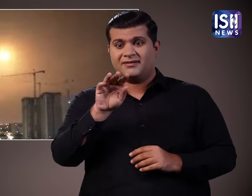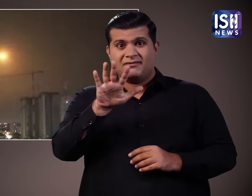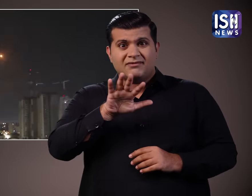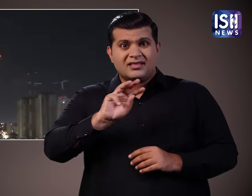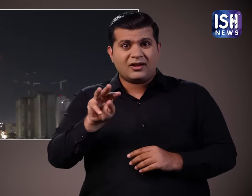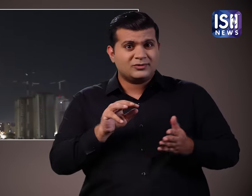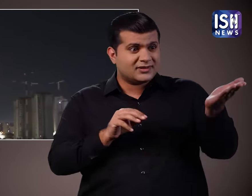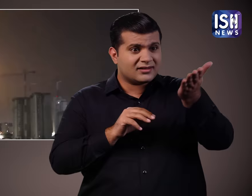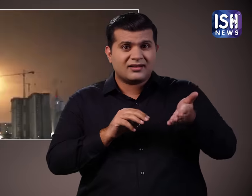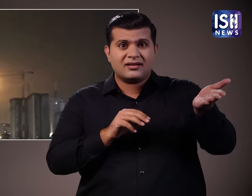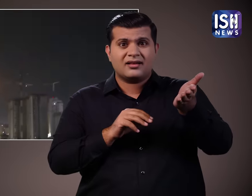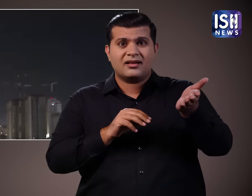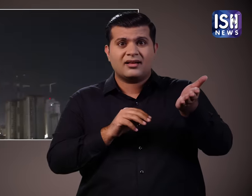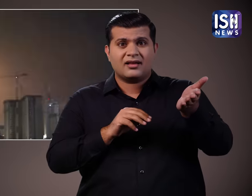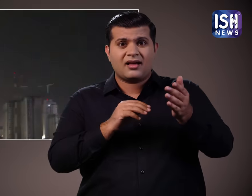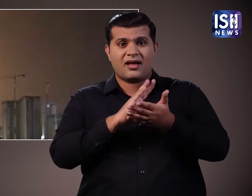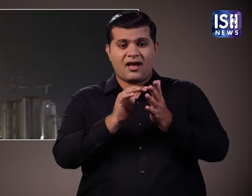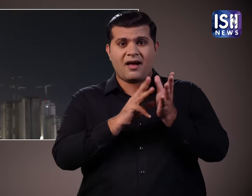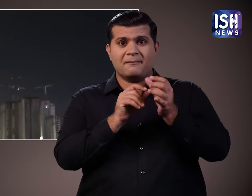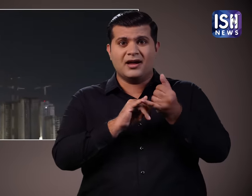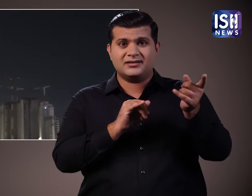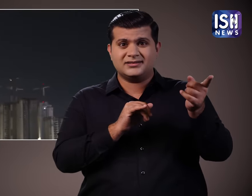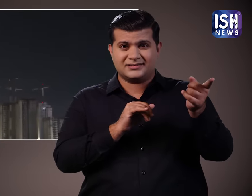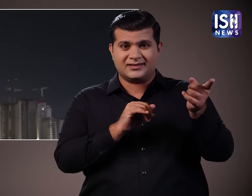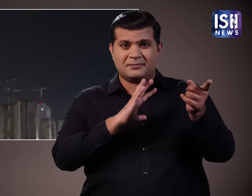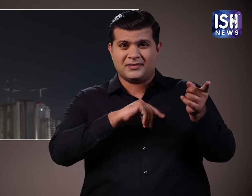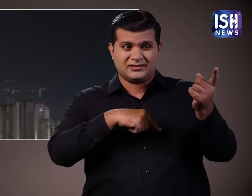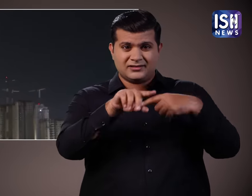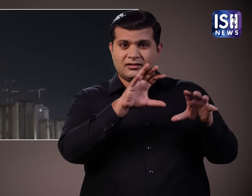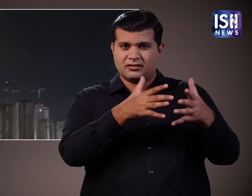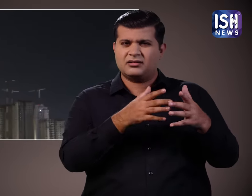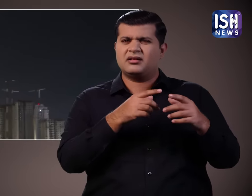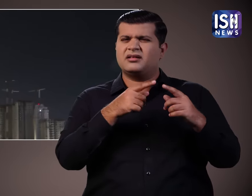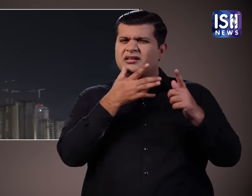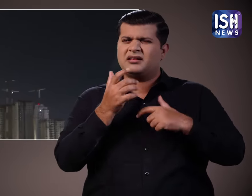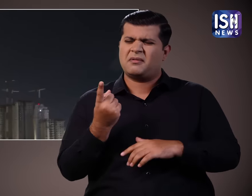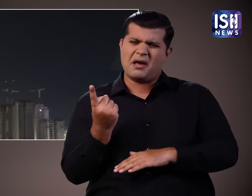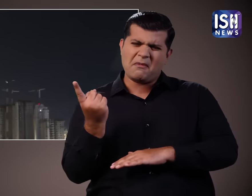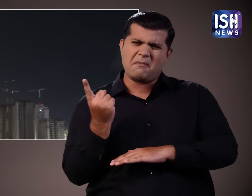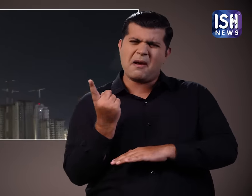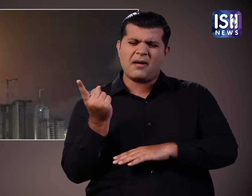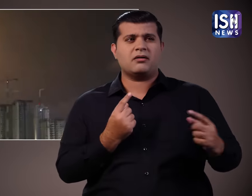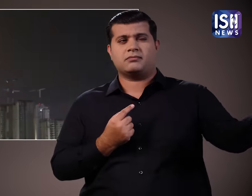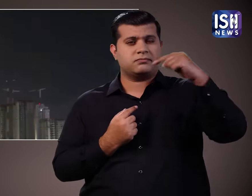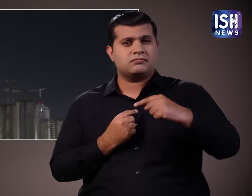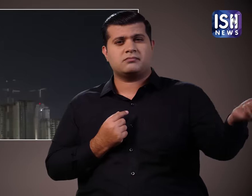क्या हमास ने इसराइल पर 5,000 रॉकेट दागे।